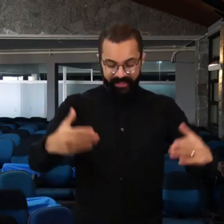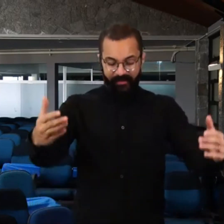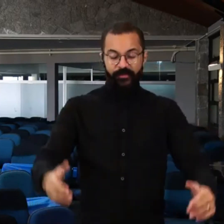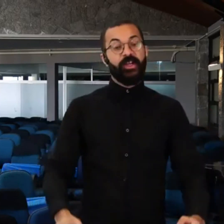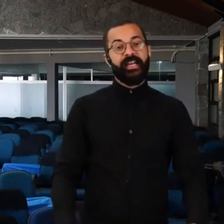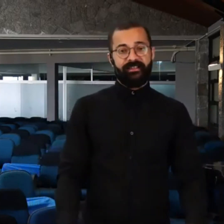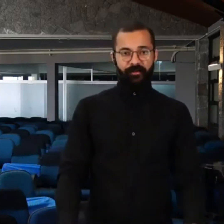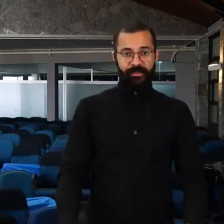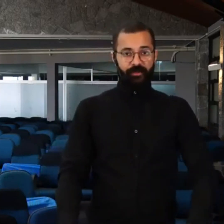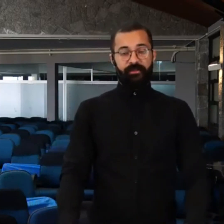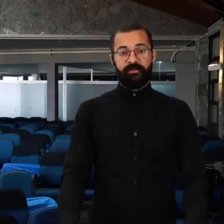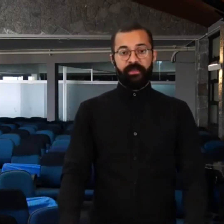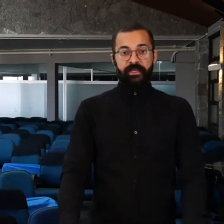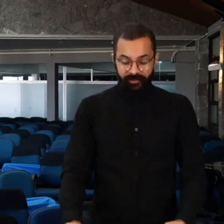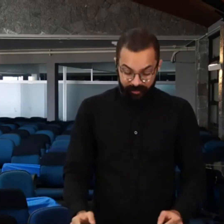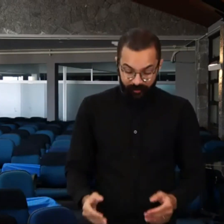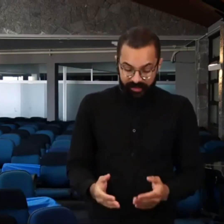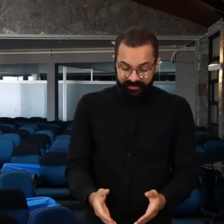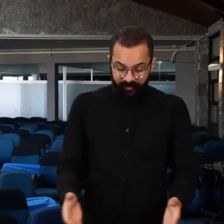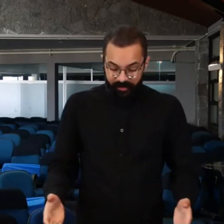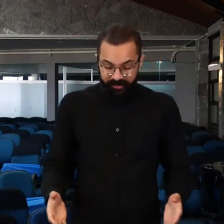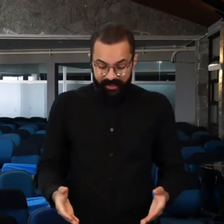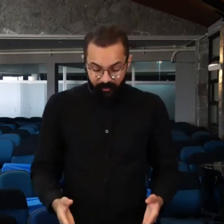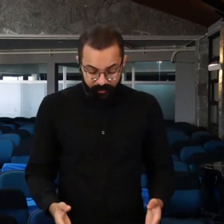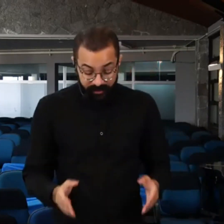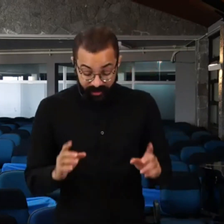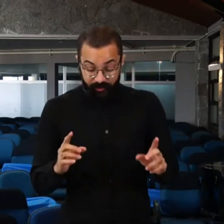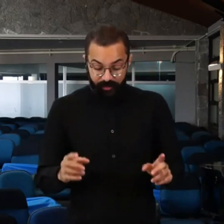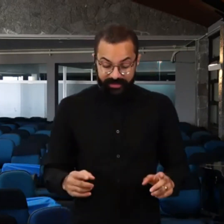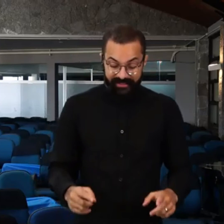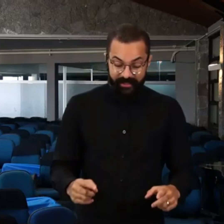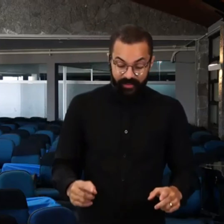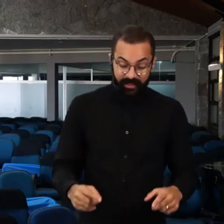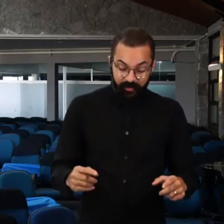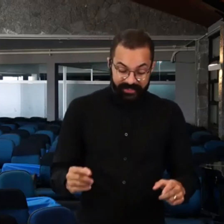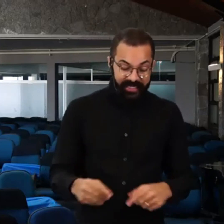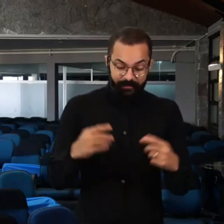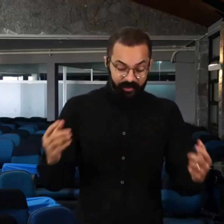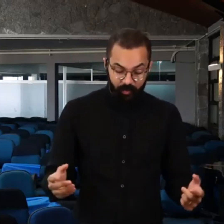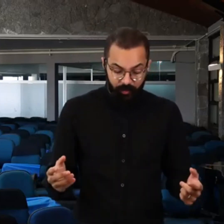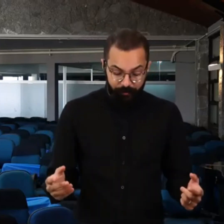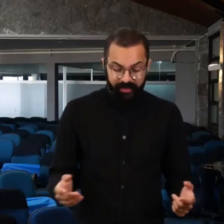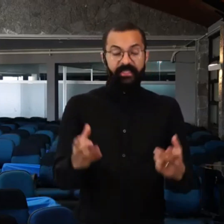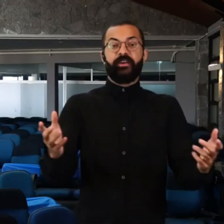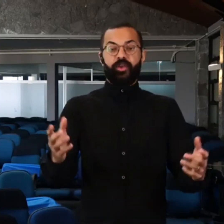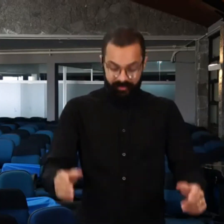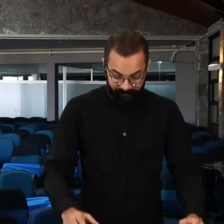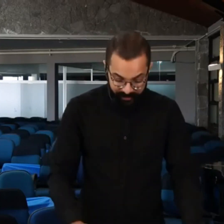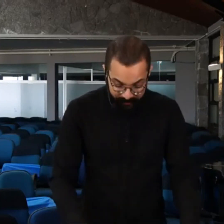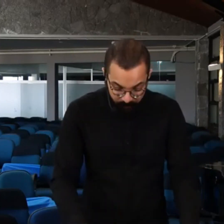devemos orar então, pastor? Se Jesus está dizendo que Deus, se Jesus está dizendo que Deus já sabe de tudo, por que então nós deveríamos